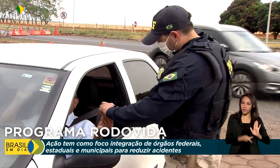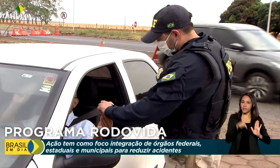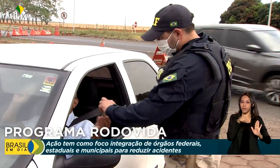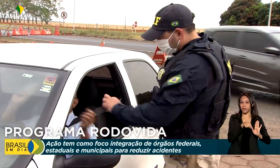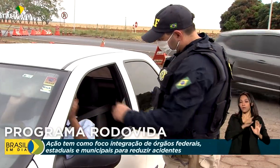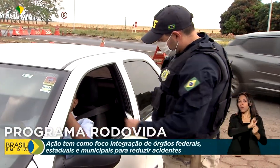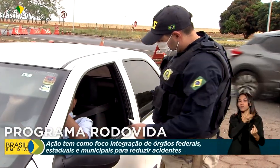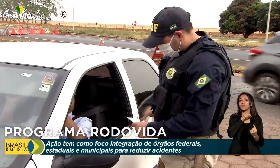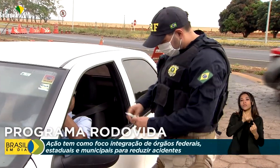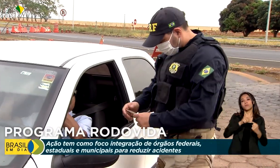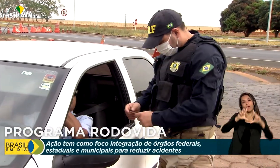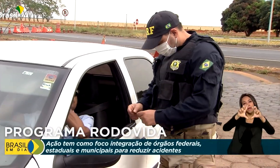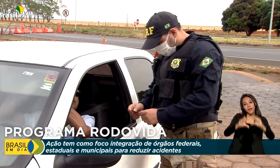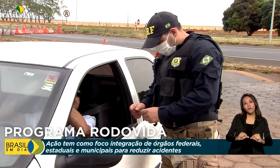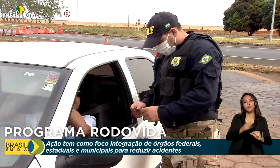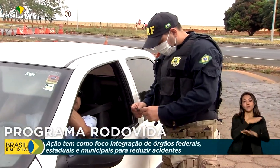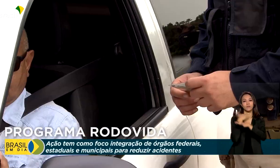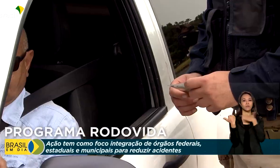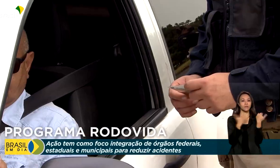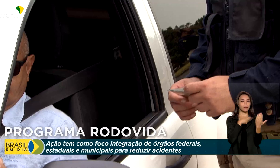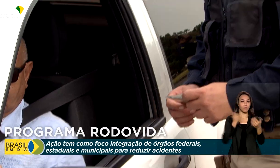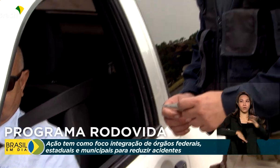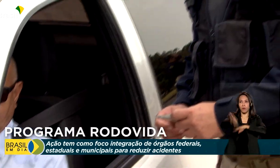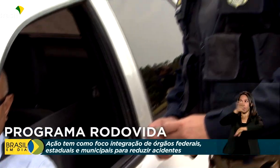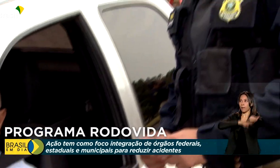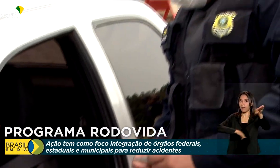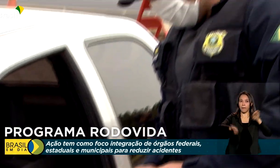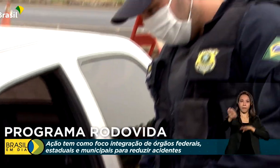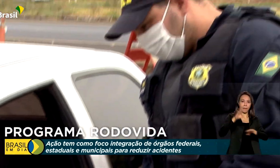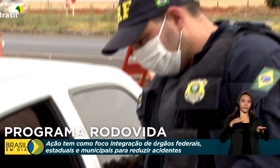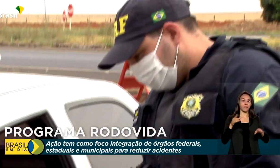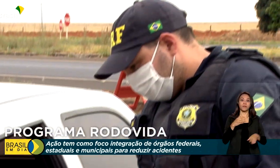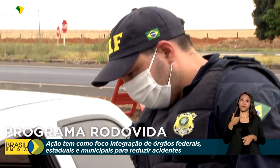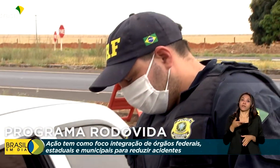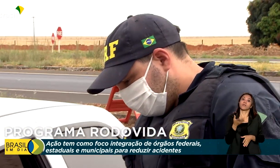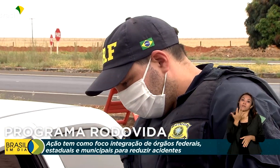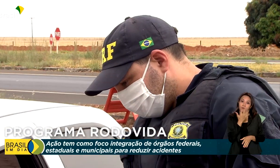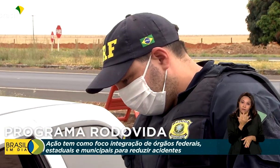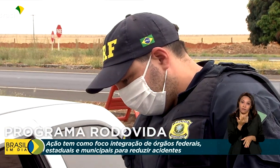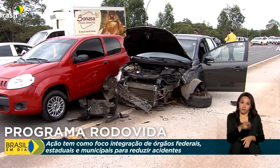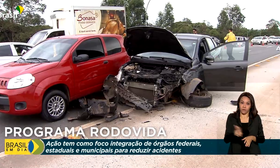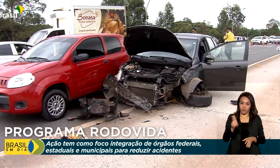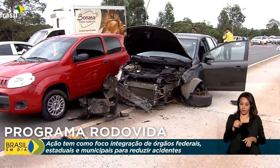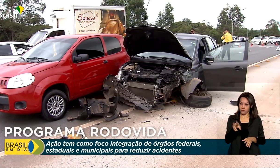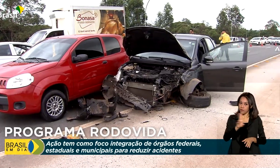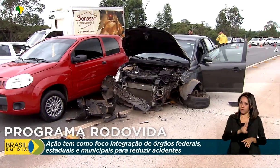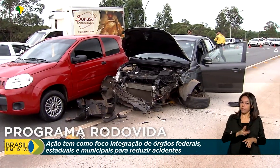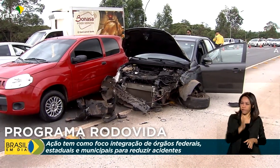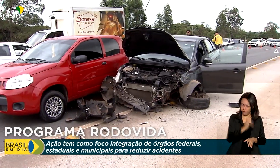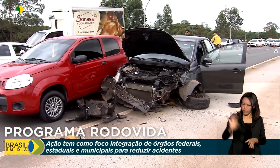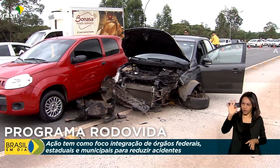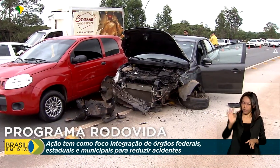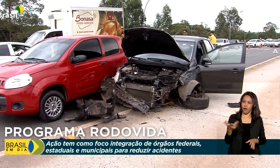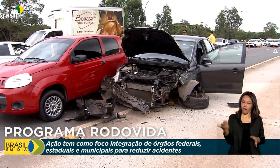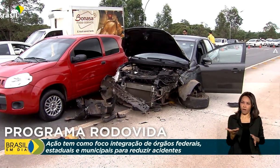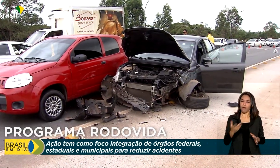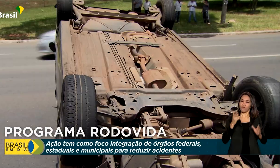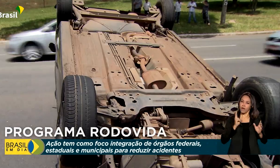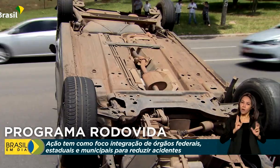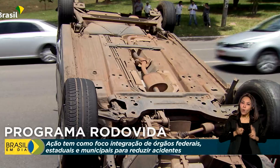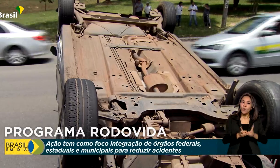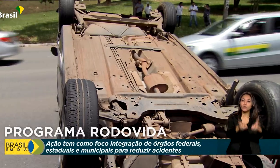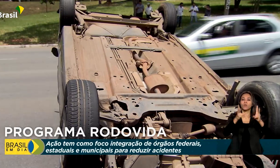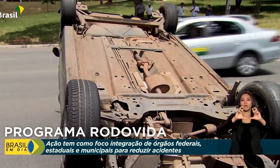reduzir os acidentes e as mortes nas estradas federais. Agora passa a ser parte do Plano Nacional de Redução de